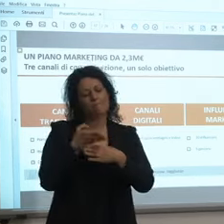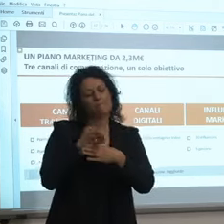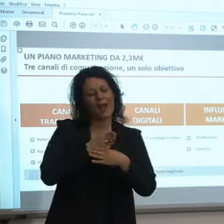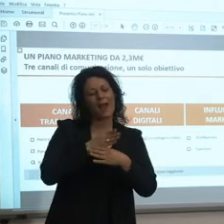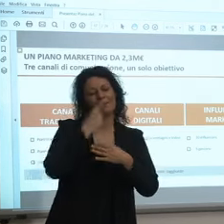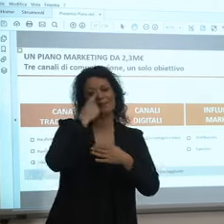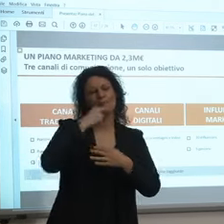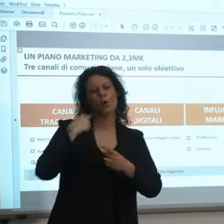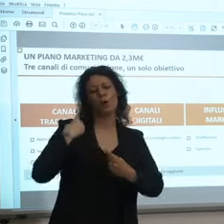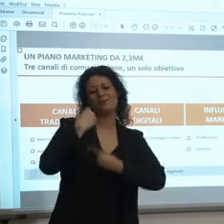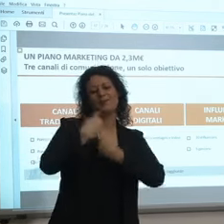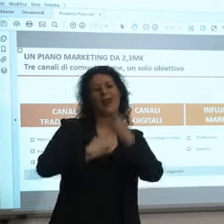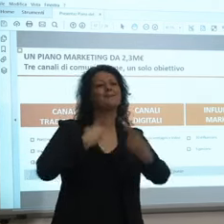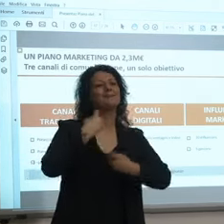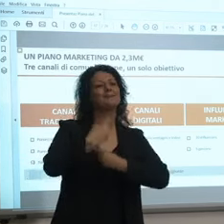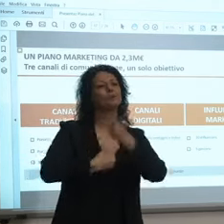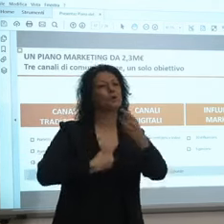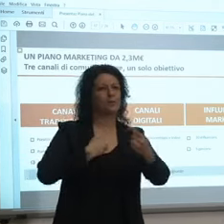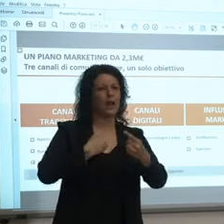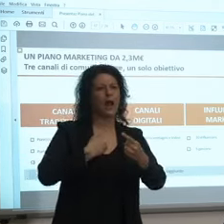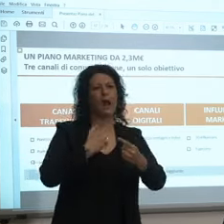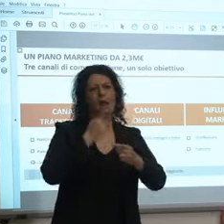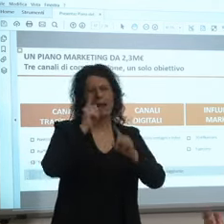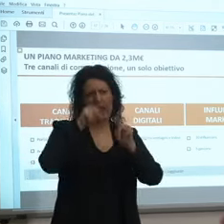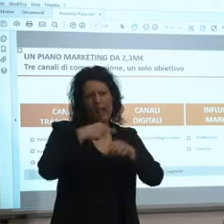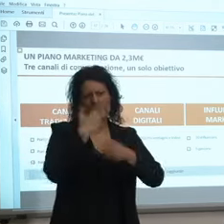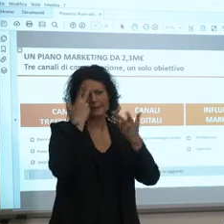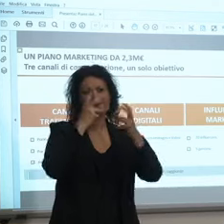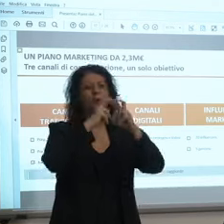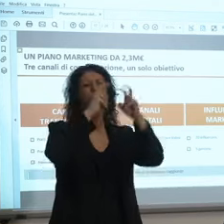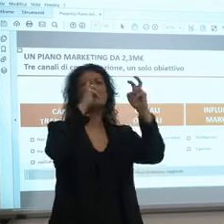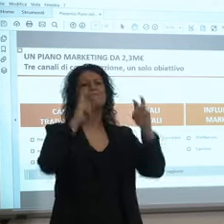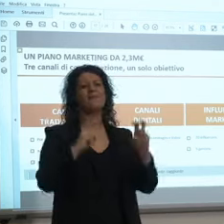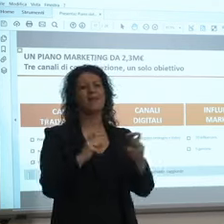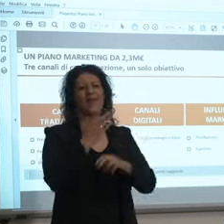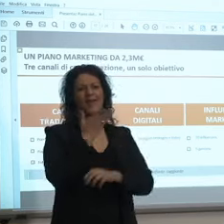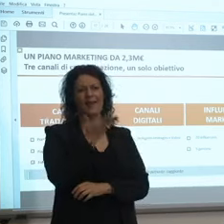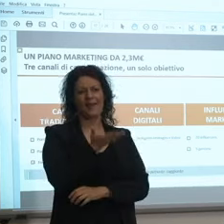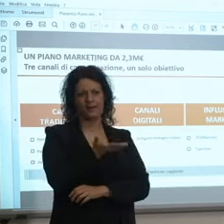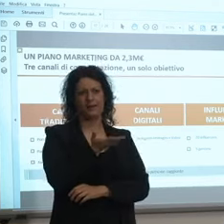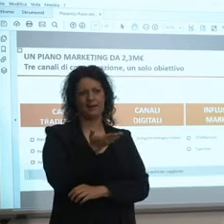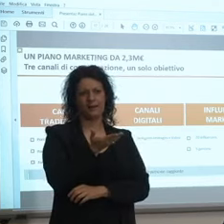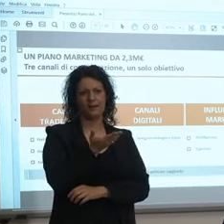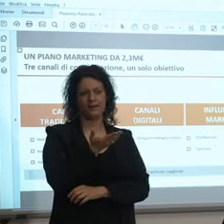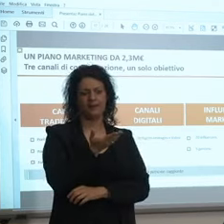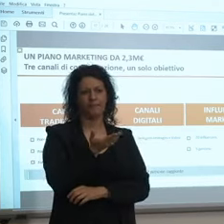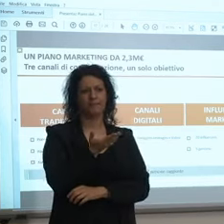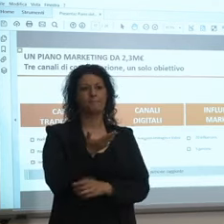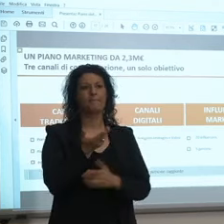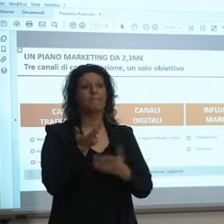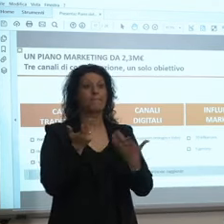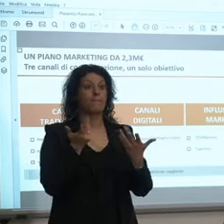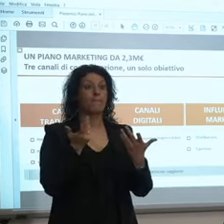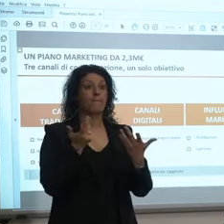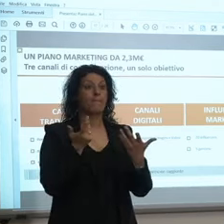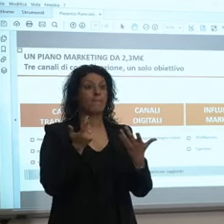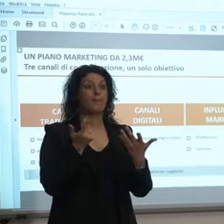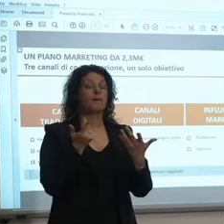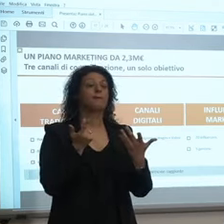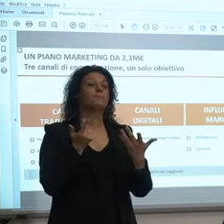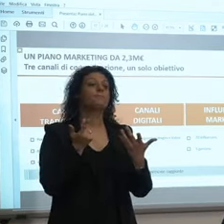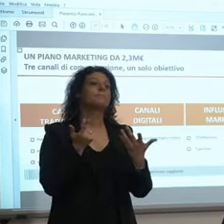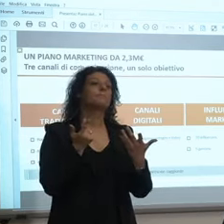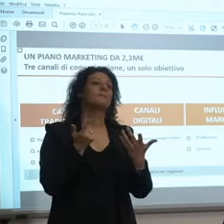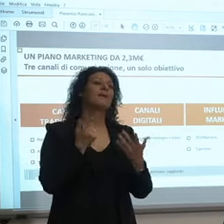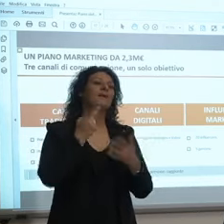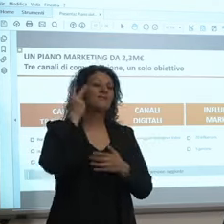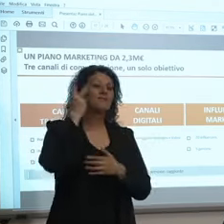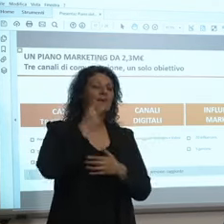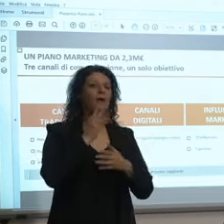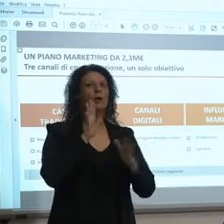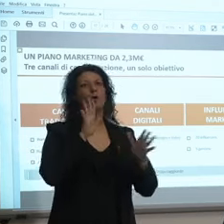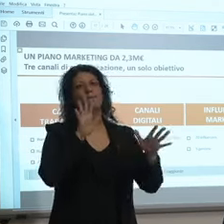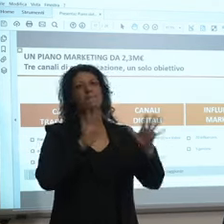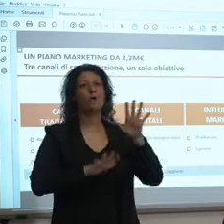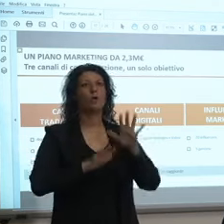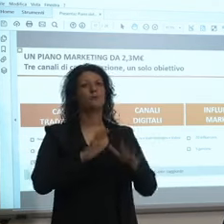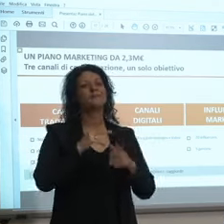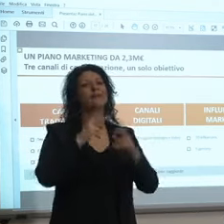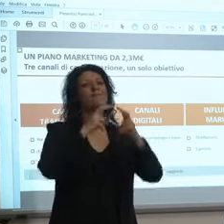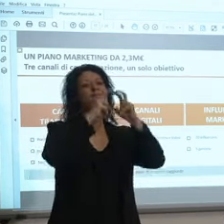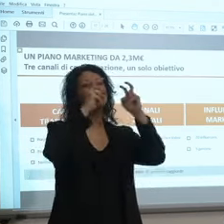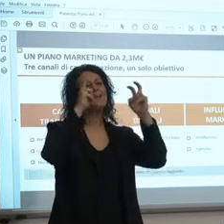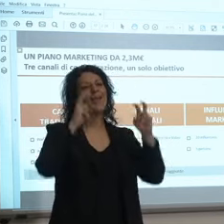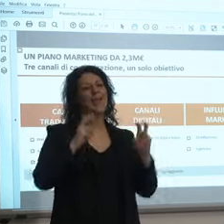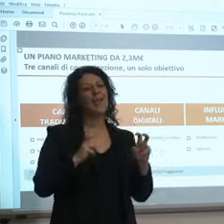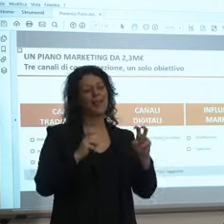e gli eventi internazionali le terremo io e il Presidente abbiamo l'idea che le fiere nel tempo stanno perdendo un po' forza però gli